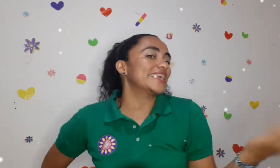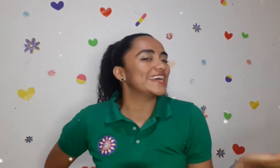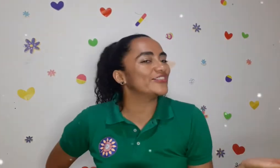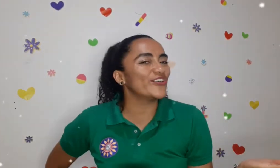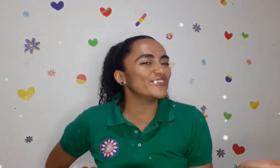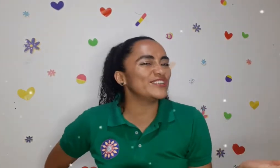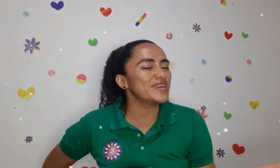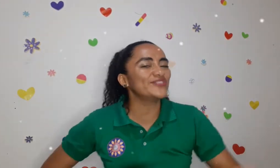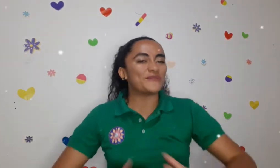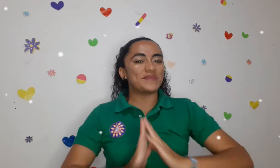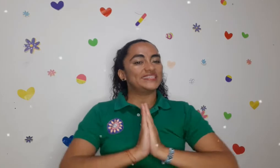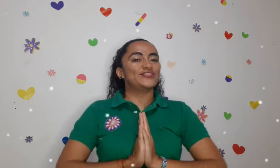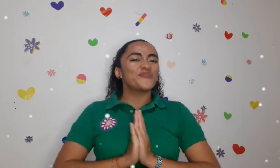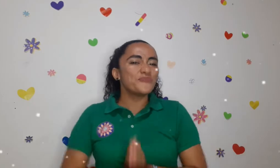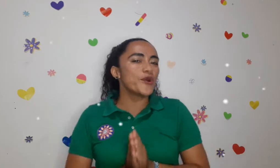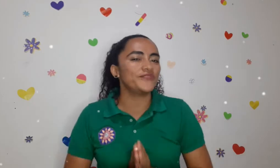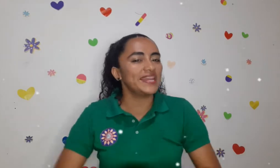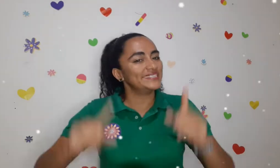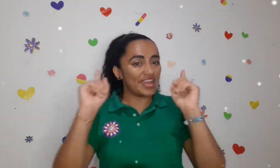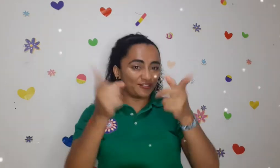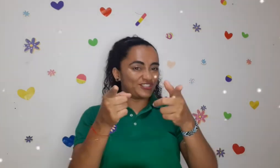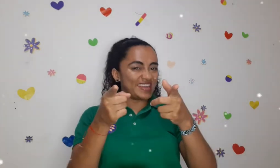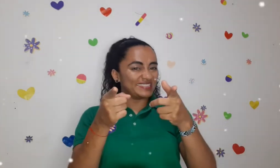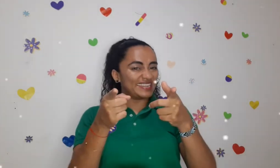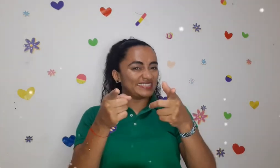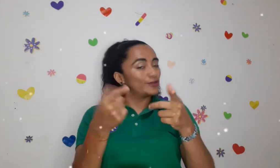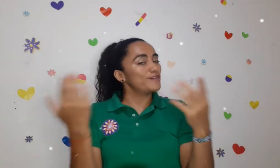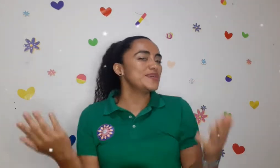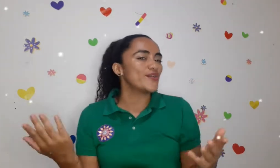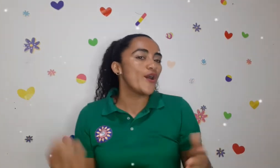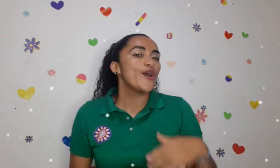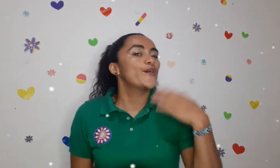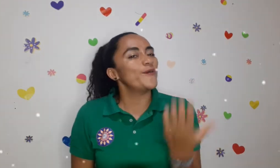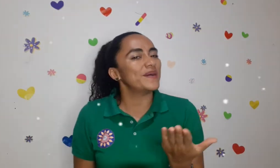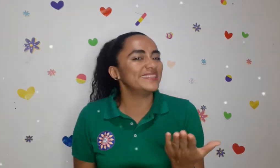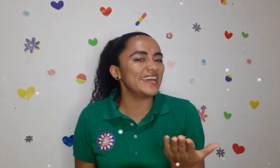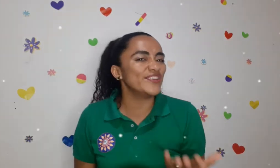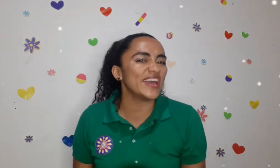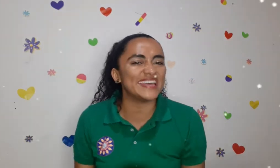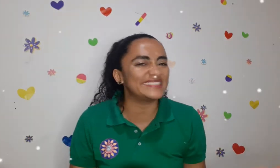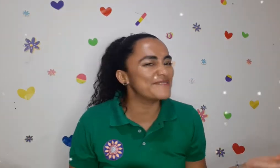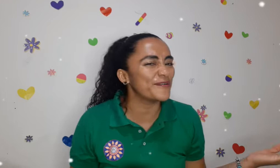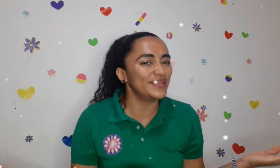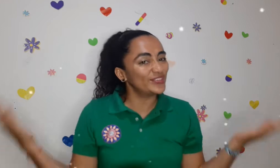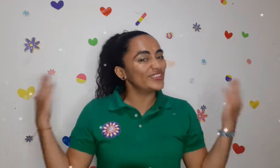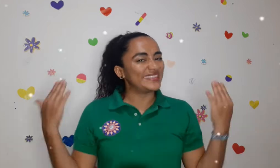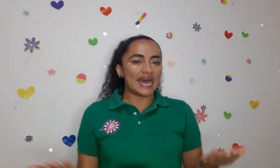Radiando Conocimiento. Me siento muy feliz de que ustedes estén allí conmigo compartiendo este momento tan